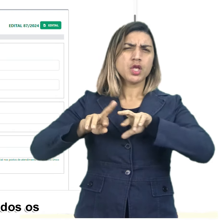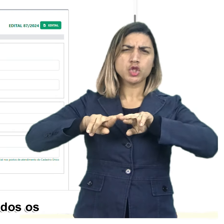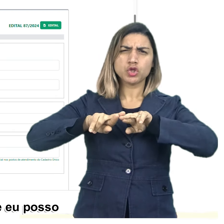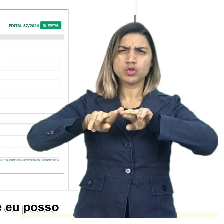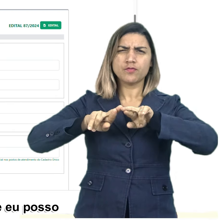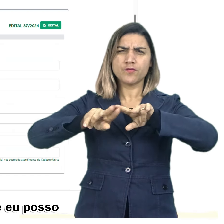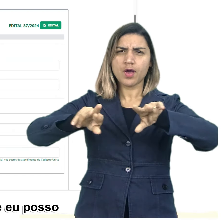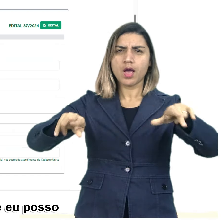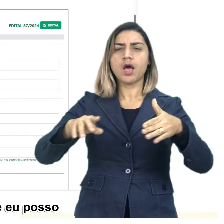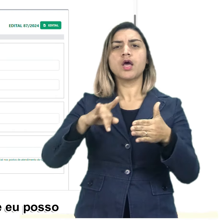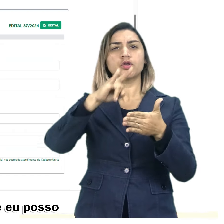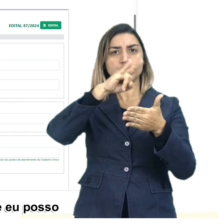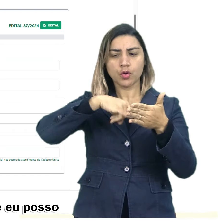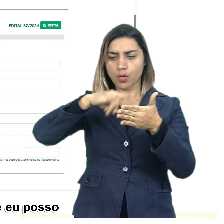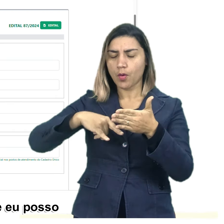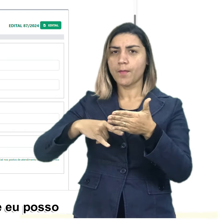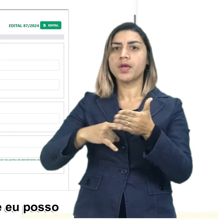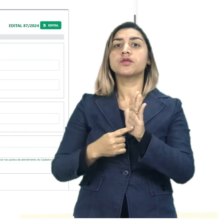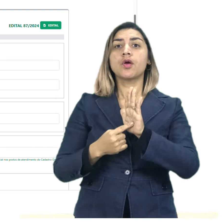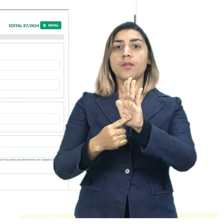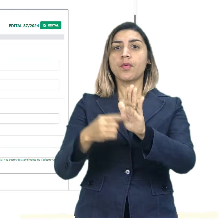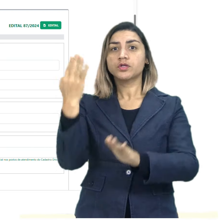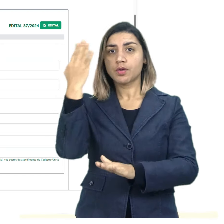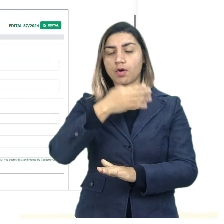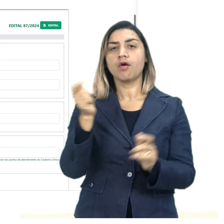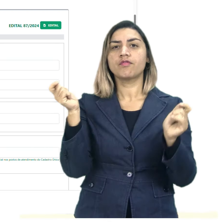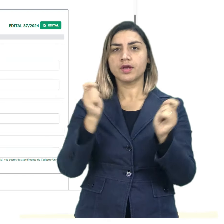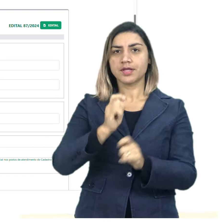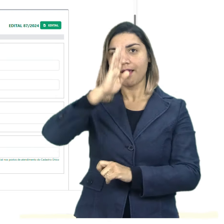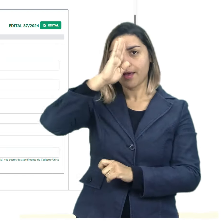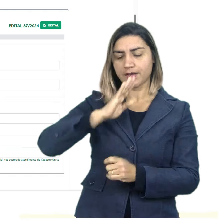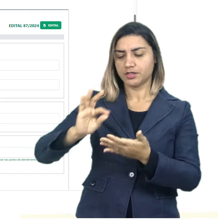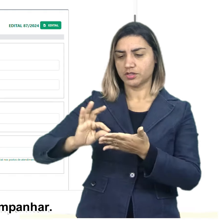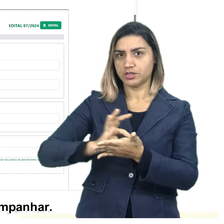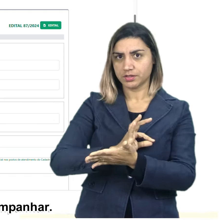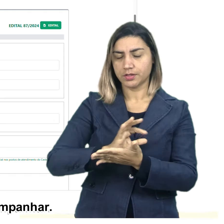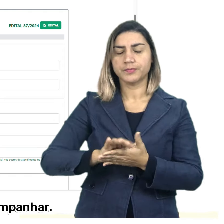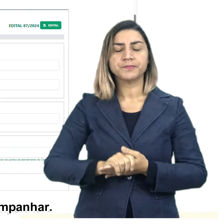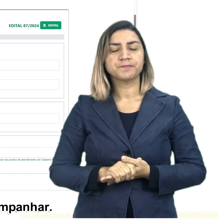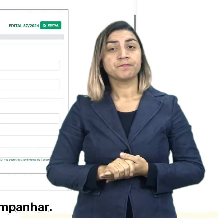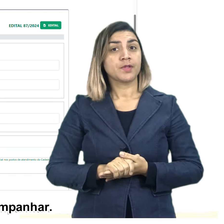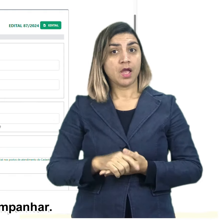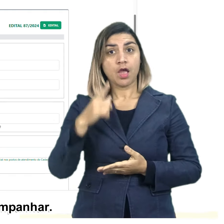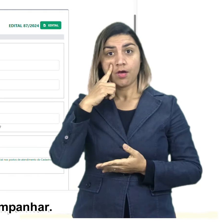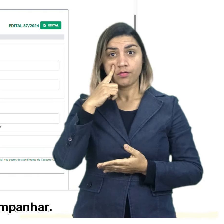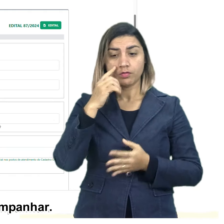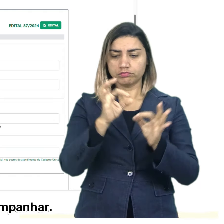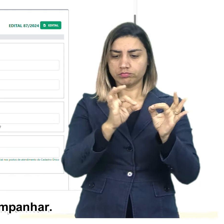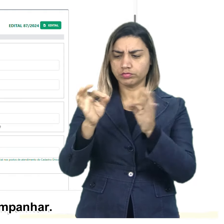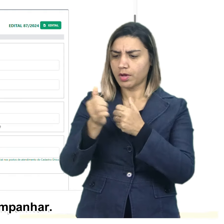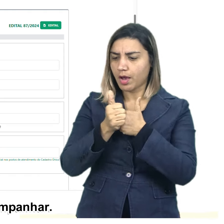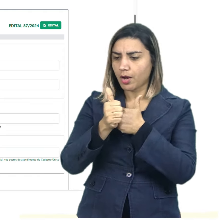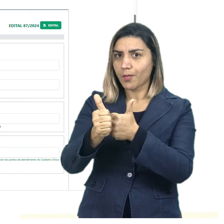como todos os documentos que eu comprove que eu posso solicitar a isenção. E depois eu vou enviar